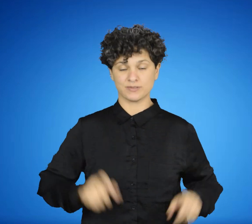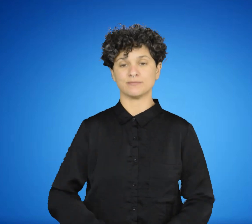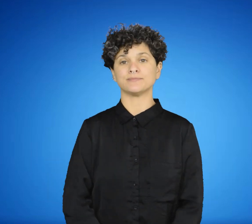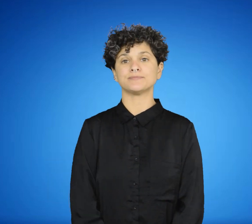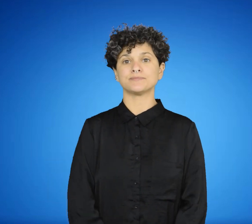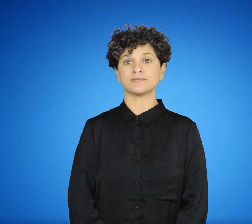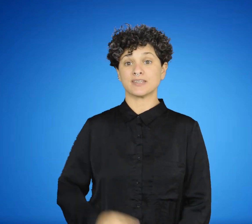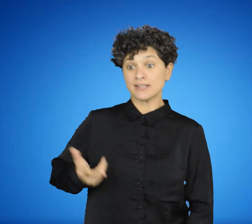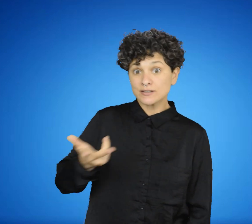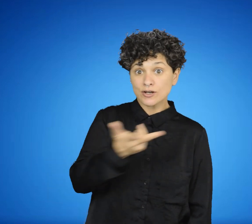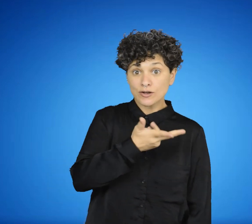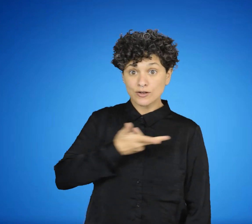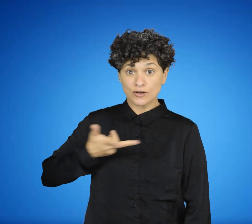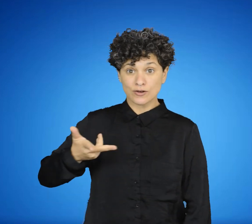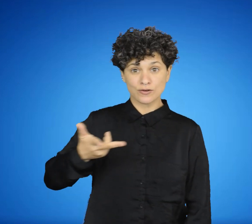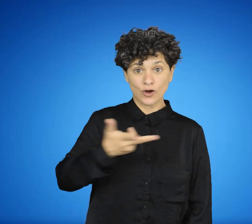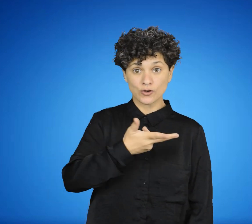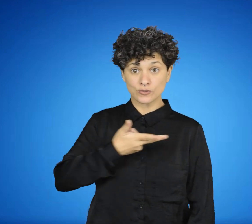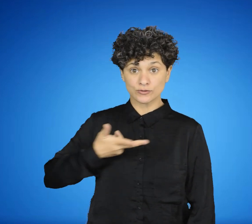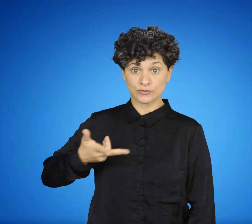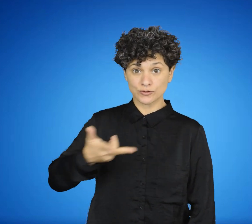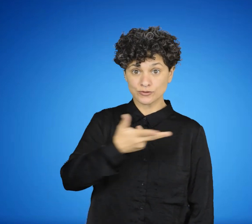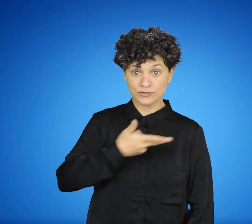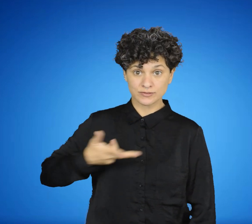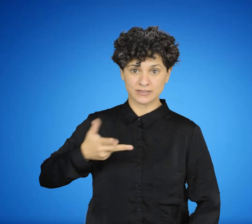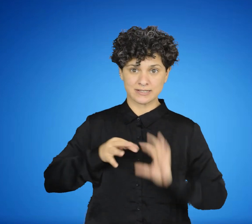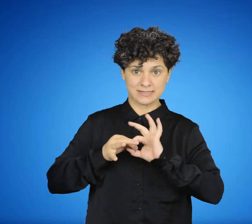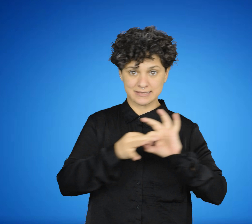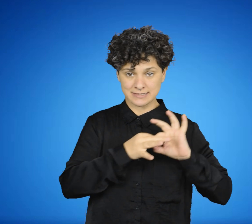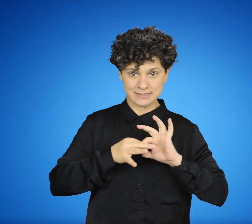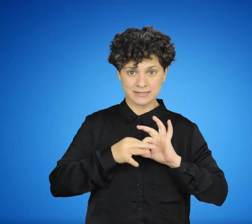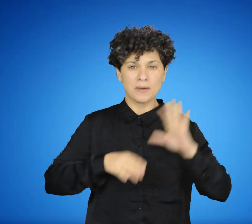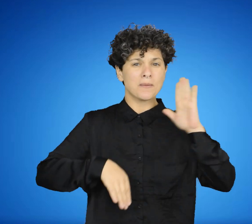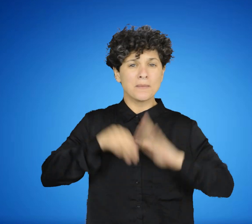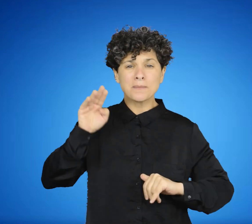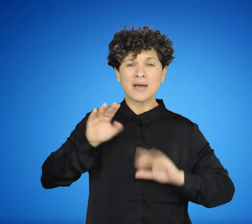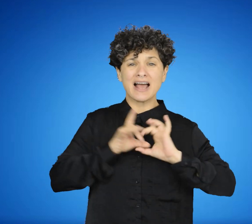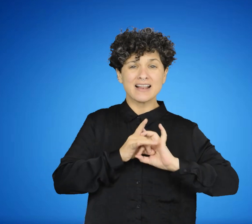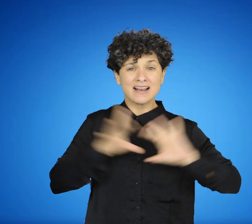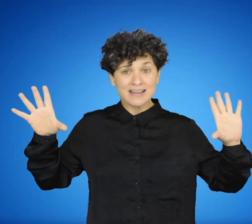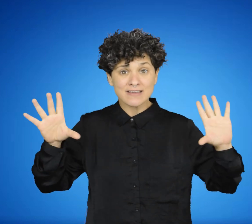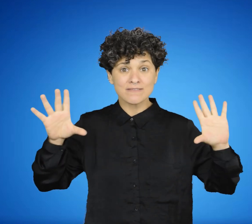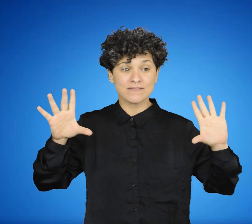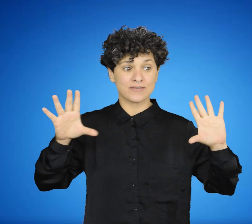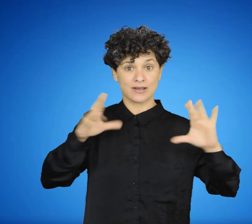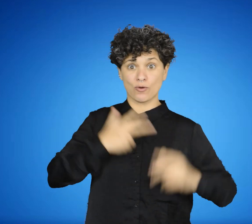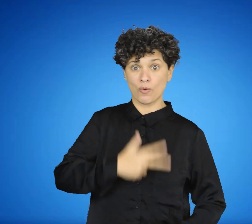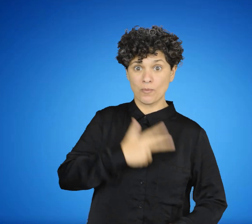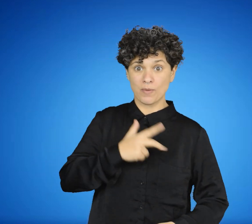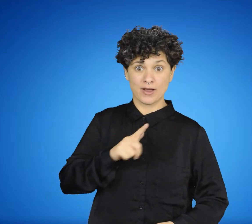estos tres, el único que no depende del individuo es el de la naturaleza, es el relacionado con el crecimiento, lo